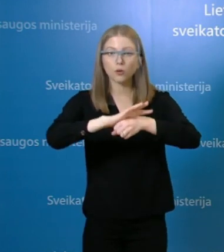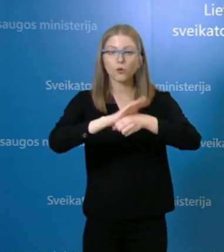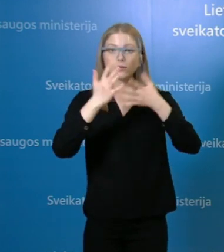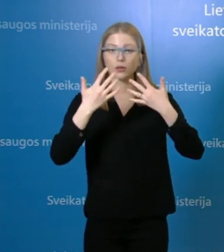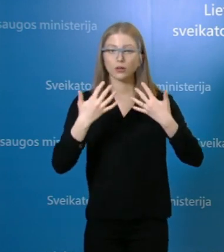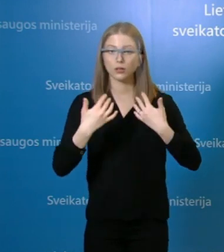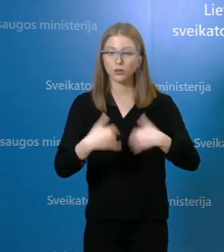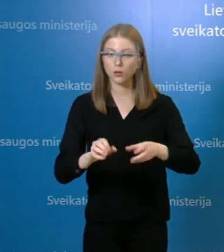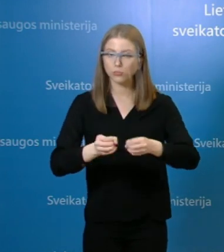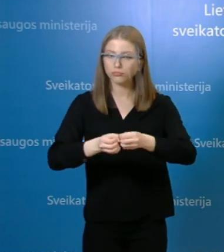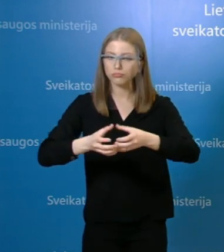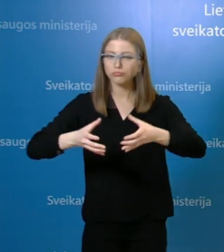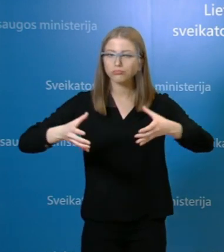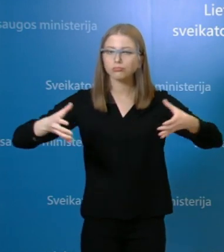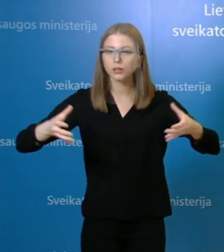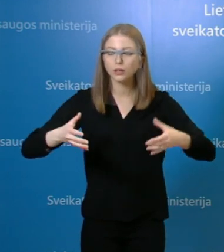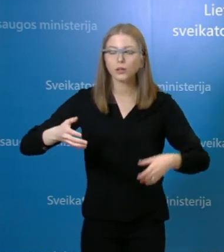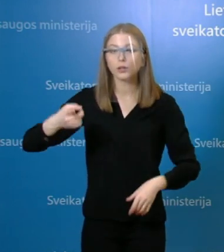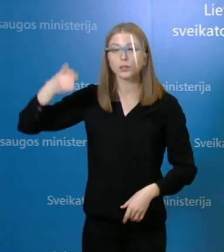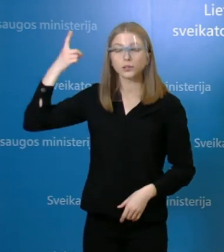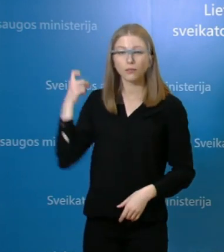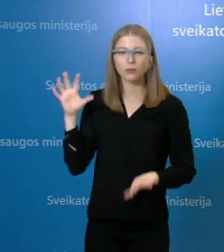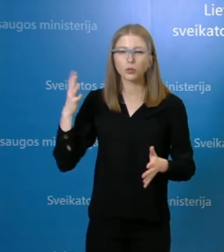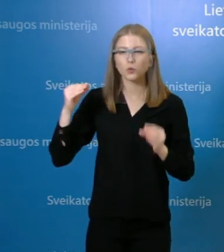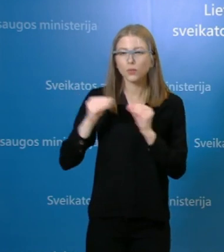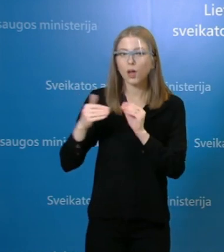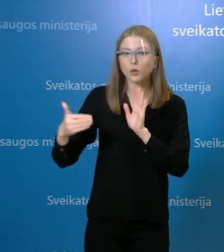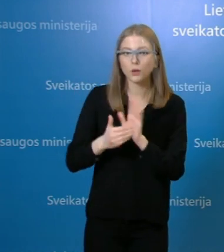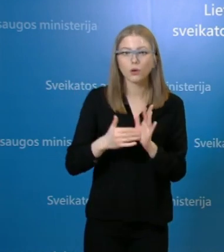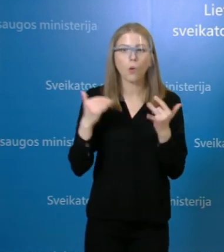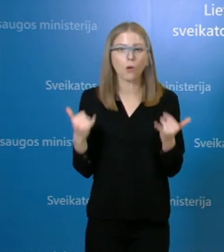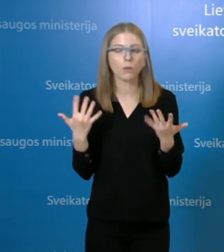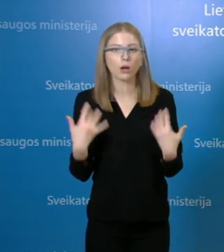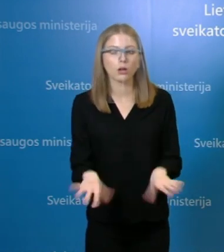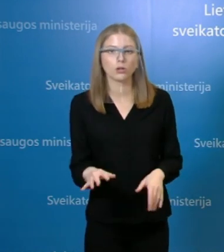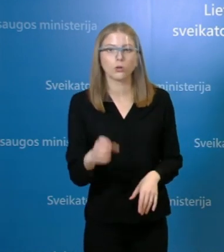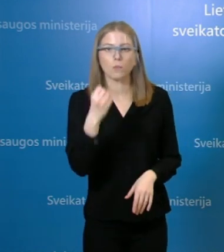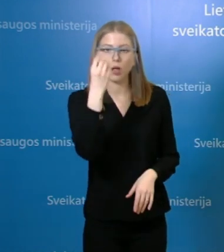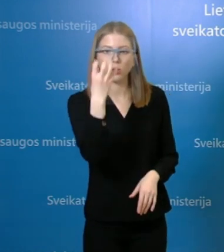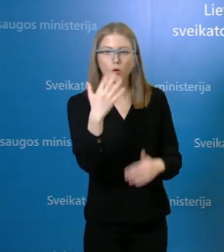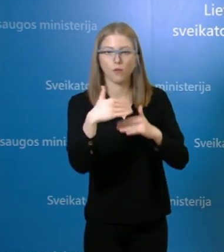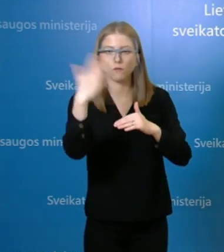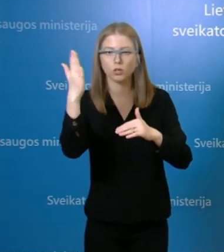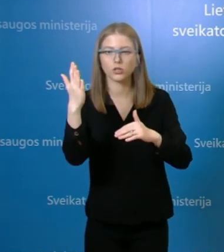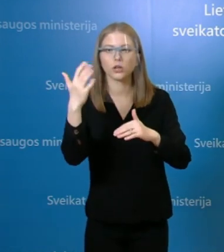kaip reitą savaitę iki dešimt, ar ne, ir šią savaitę jau susidaro kelios dešimtis pūsų sirgiusių. Kaip Jūs manat, na, Jūs